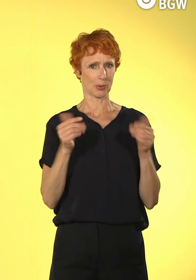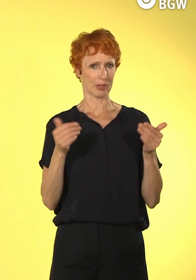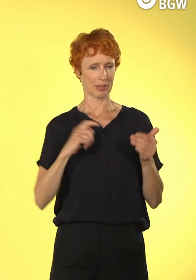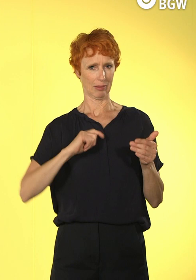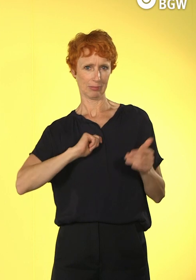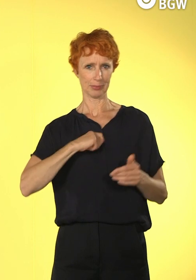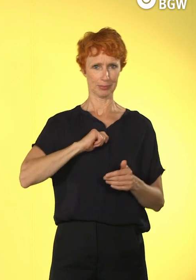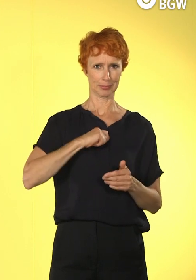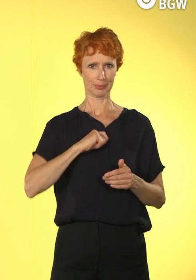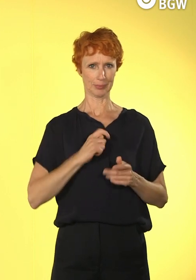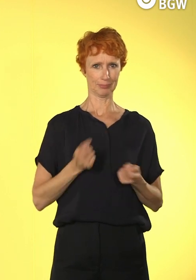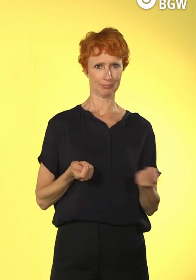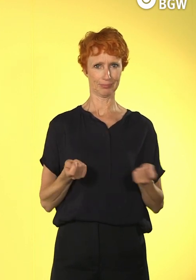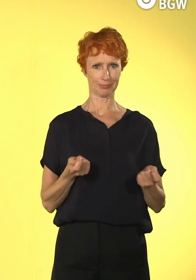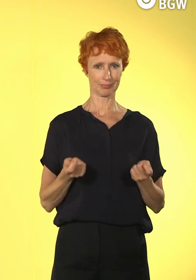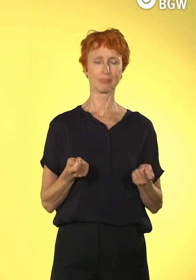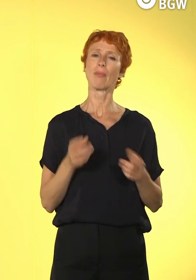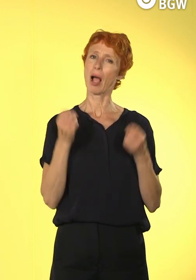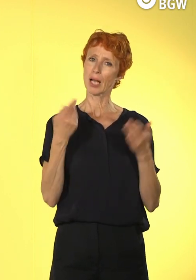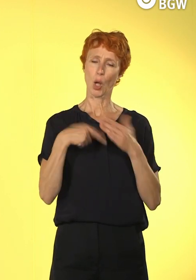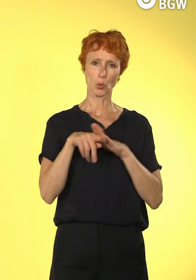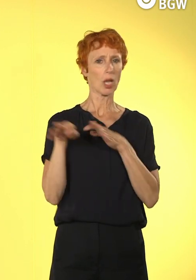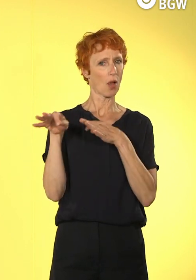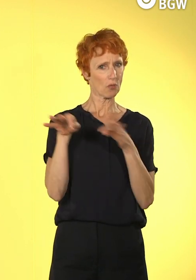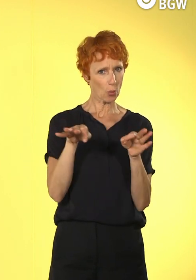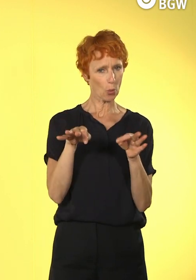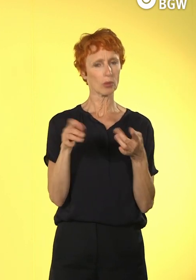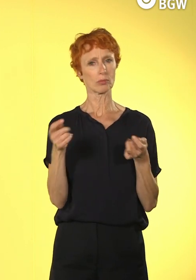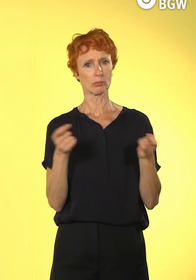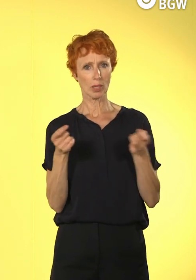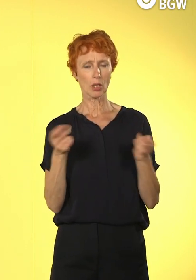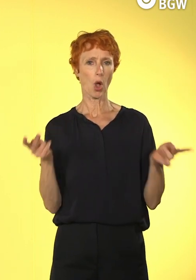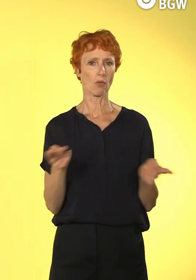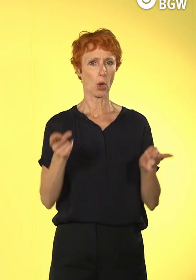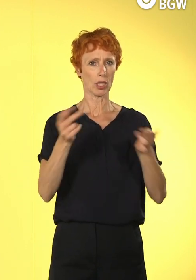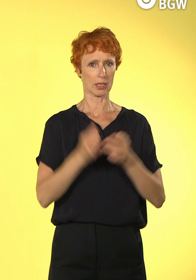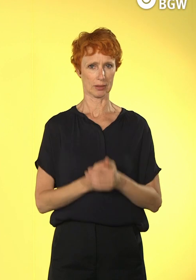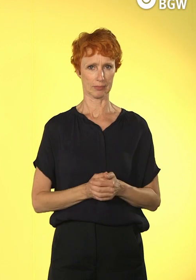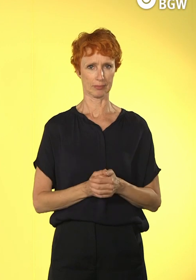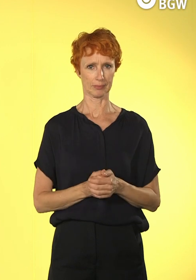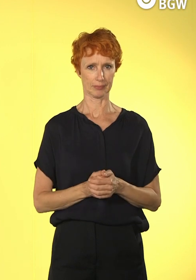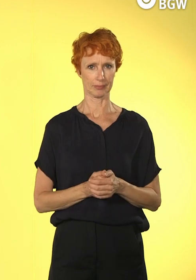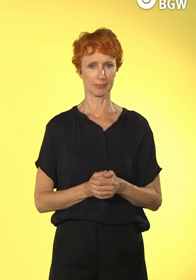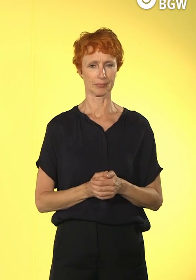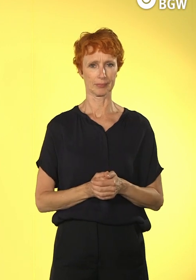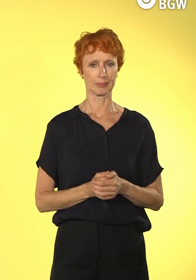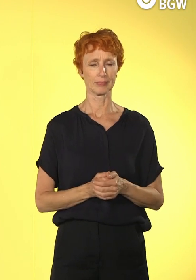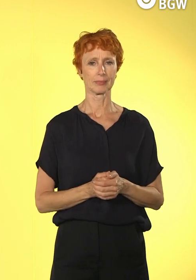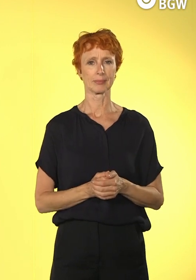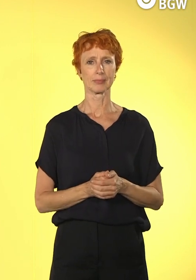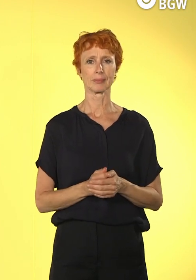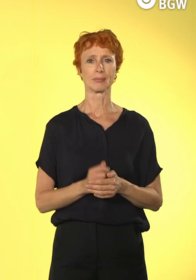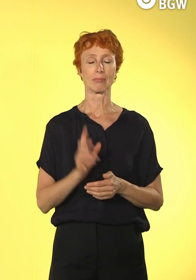Natürlich ist es auch eine Führungsaufgabe, Frage, Anforderungen, aber es ist auch eine Aufgabe für jeden Einzelnen.